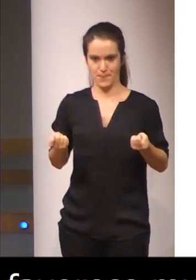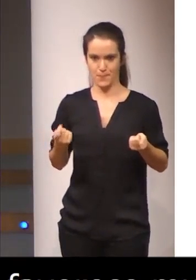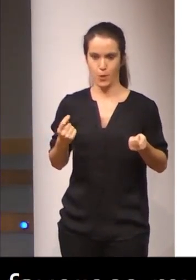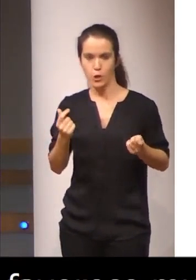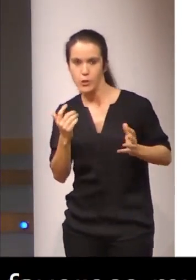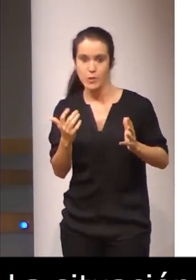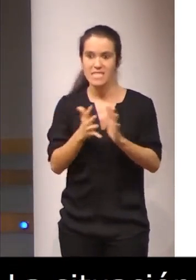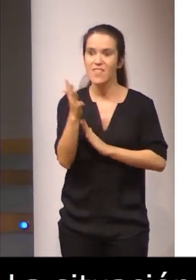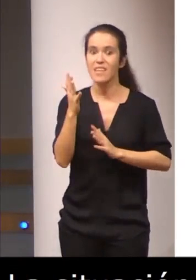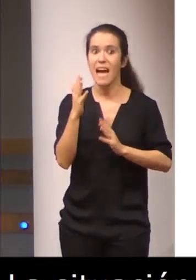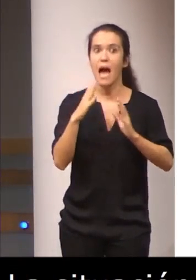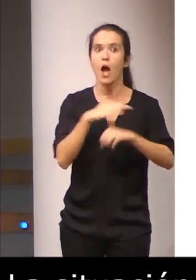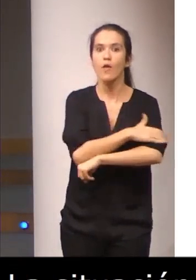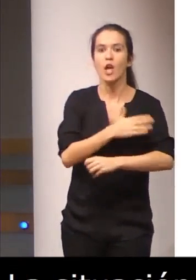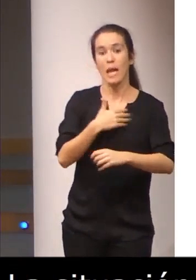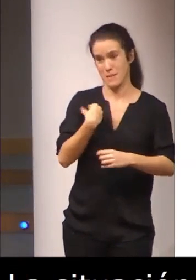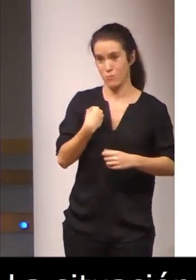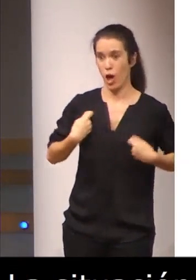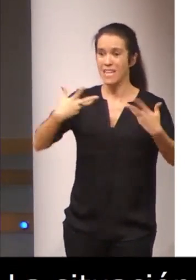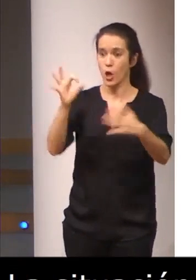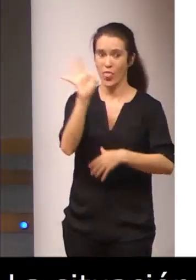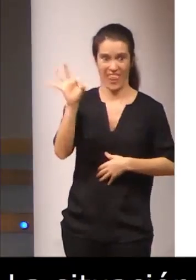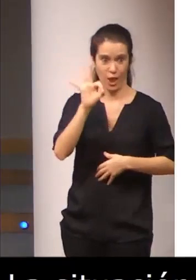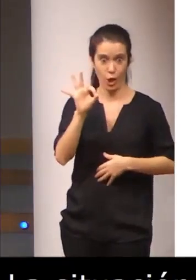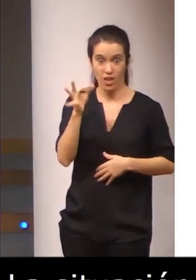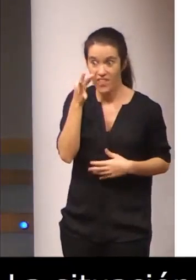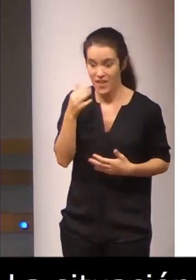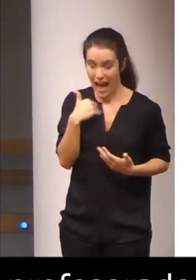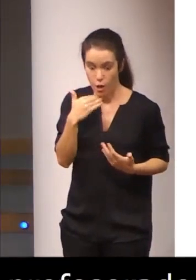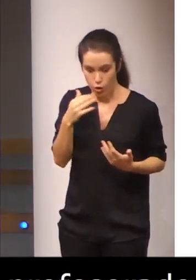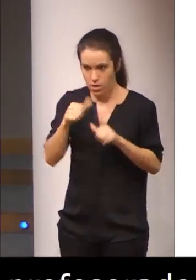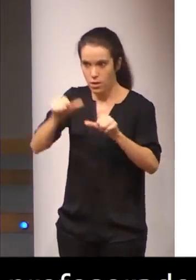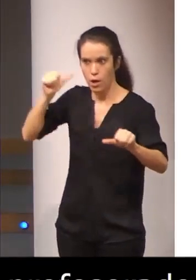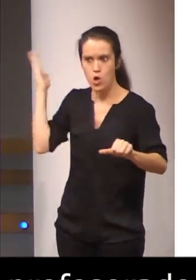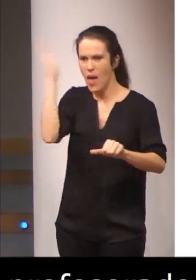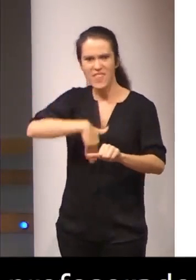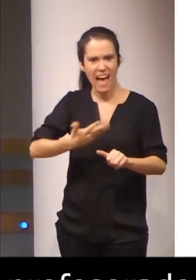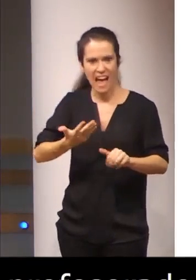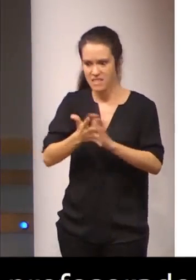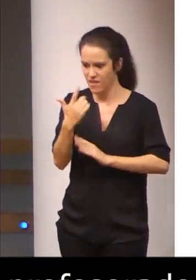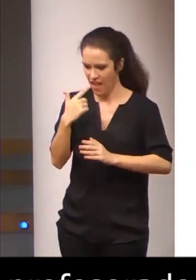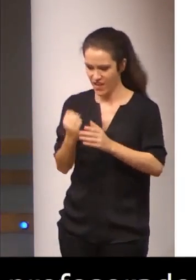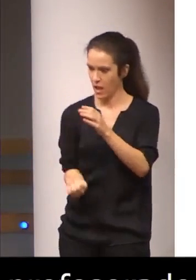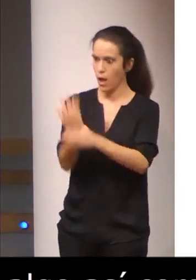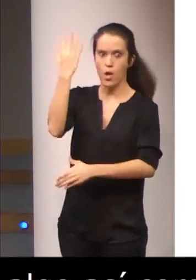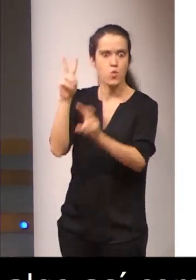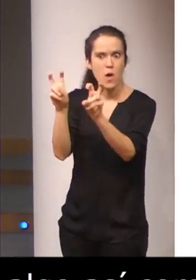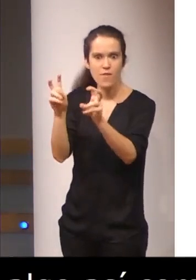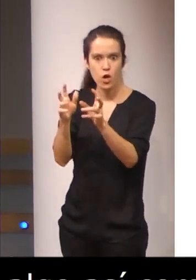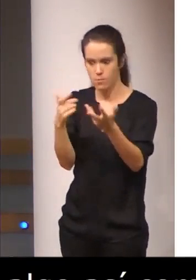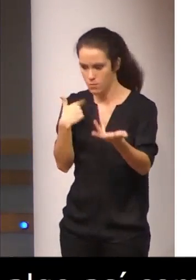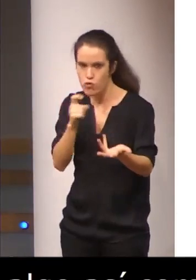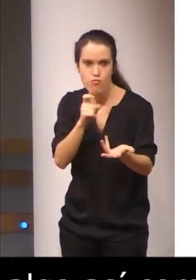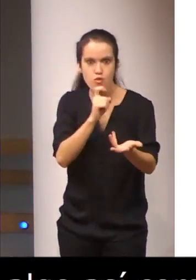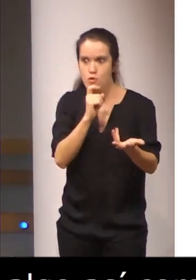así como el coste cero. El coste cero sobre algo que no existe, que no ha existido y que tiene que crecer necesariamente. Es que no puede, porque